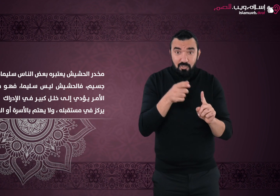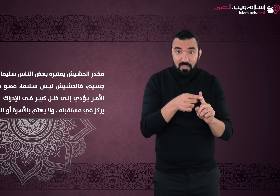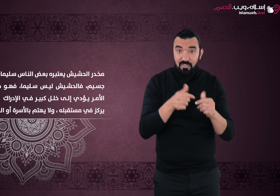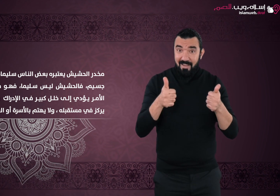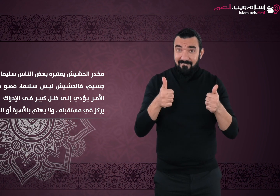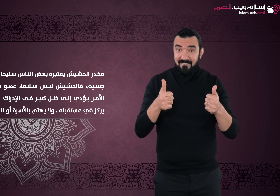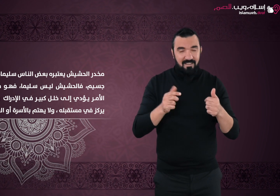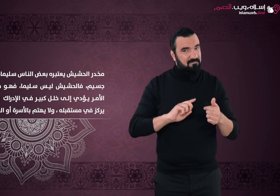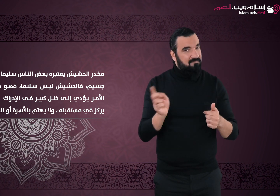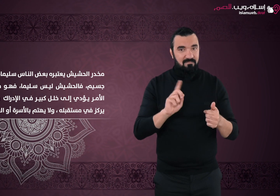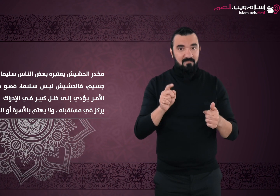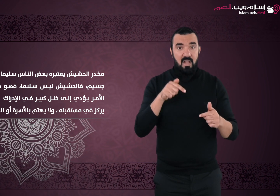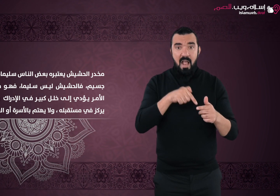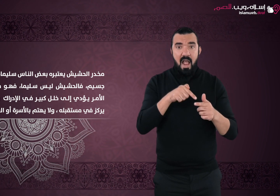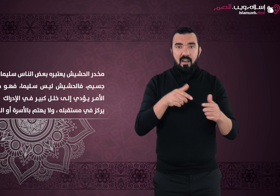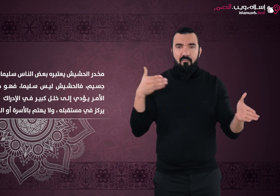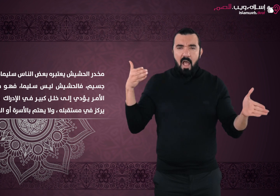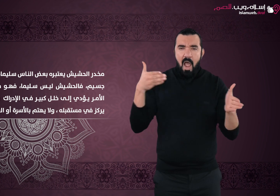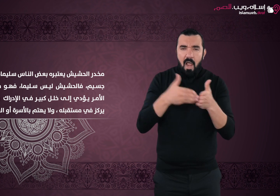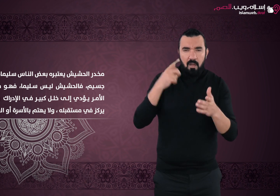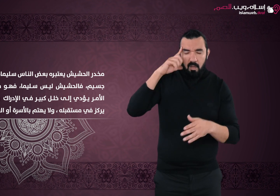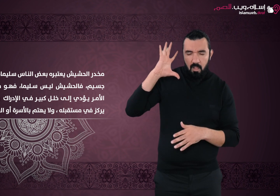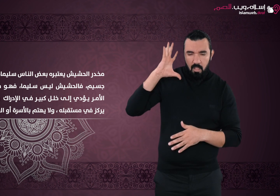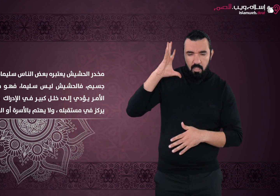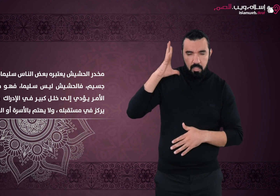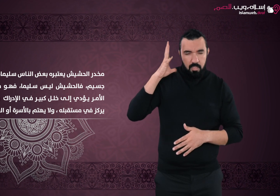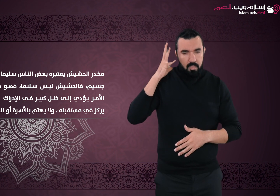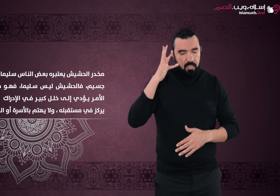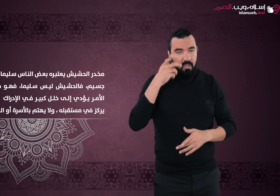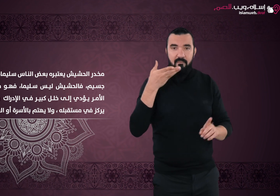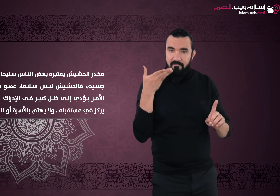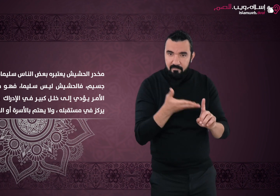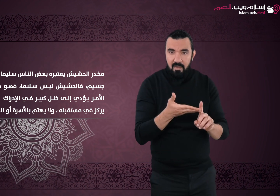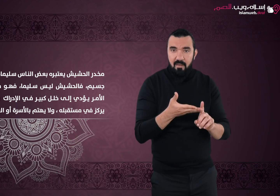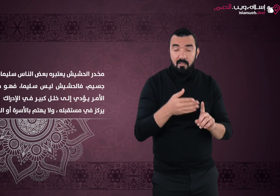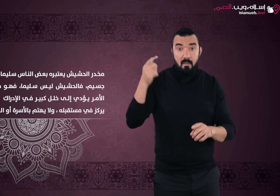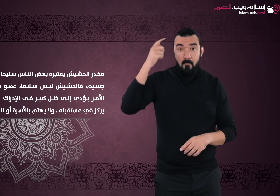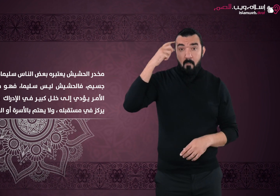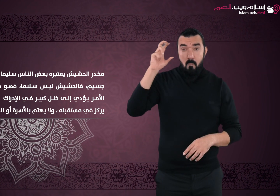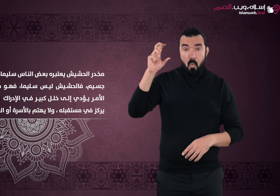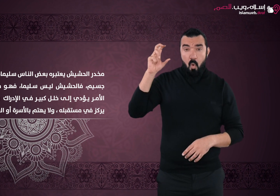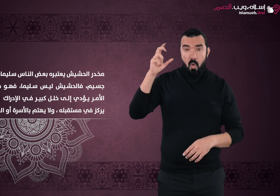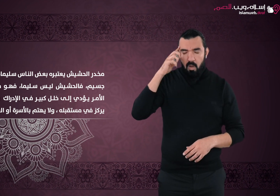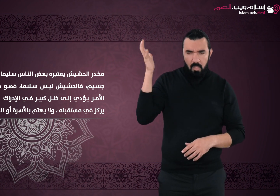فهو في نهاية الأمر يؤدي إلى خلل كبير في الإدراك